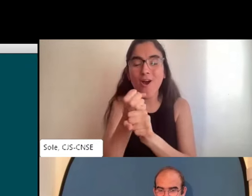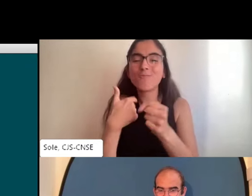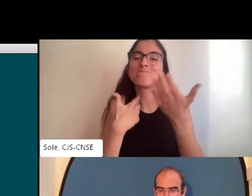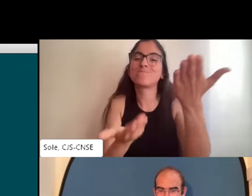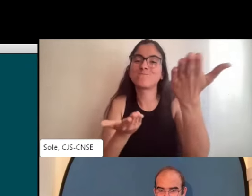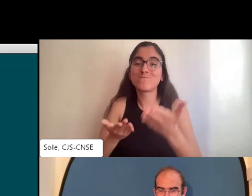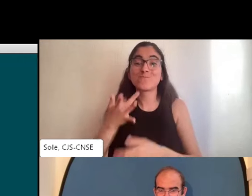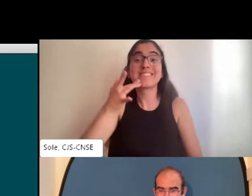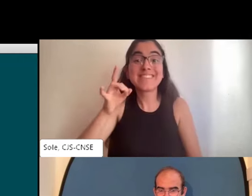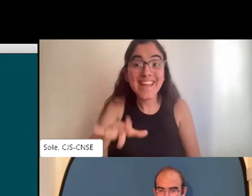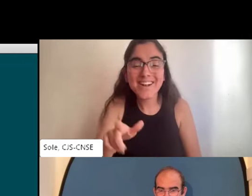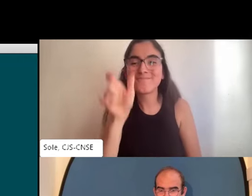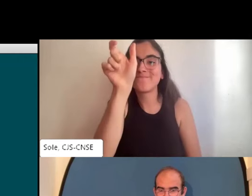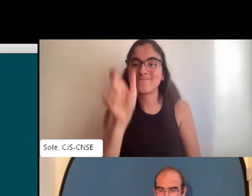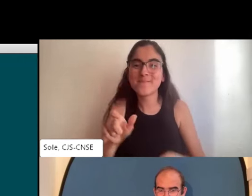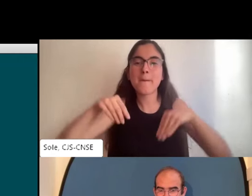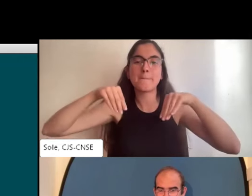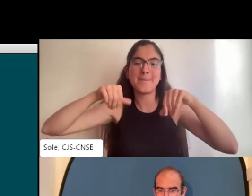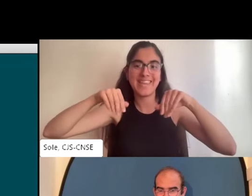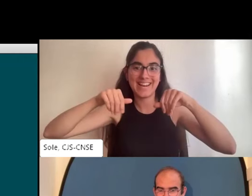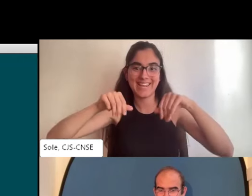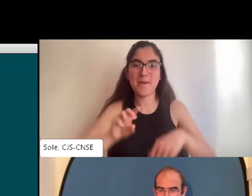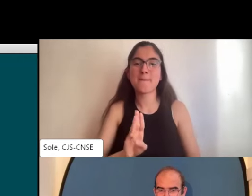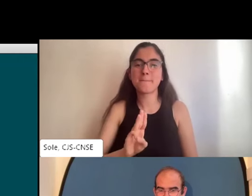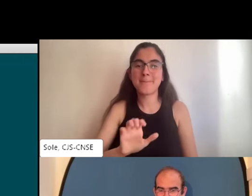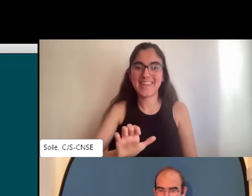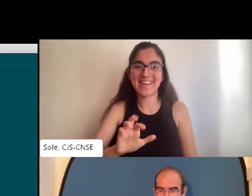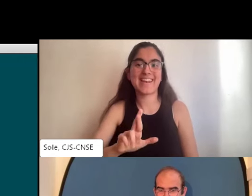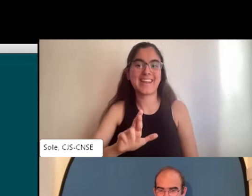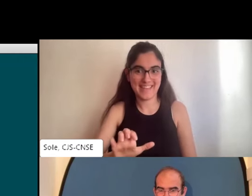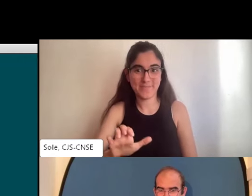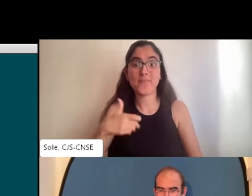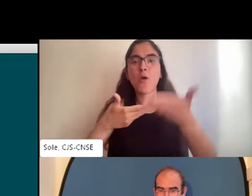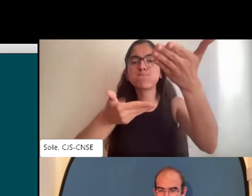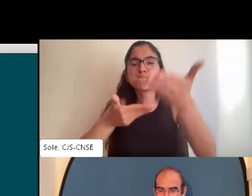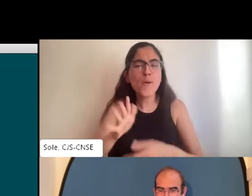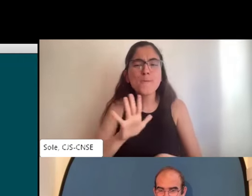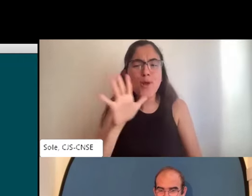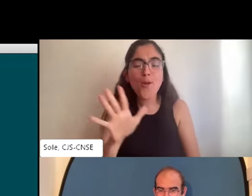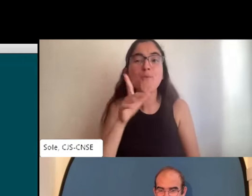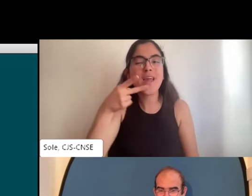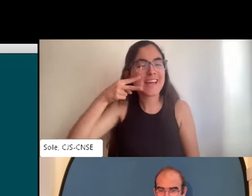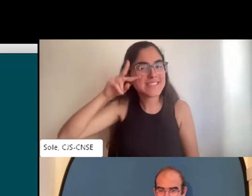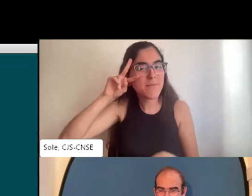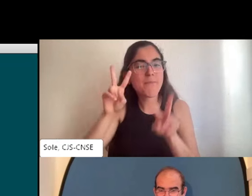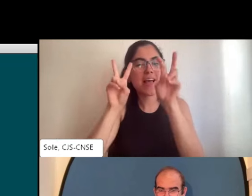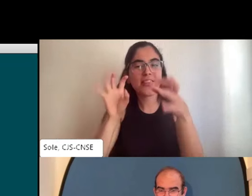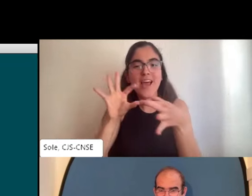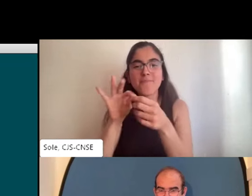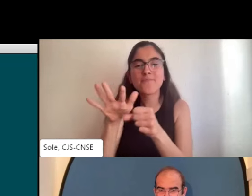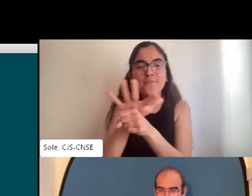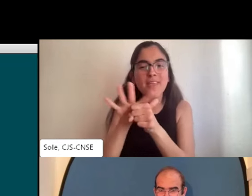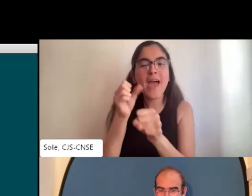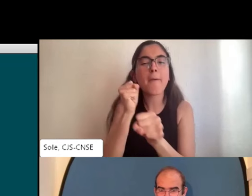que encontramos una barrera muy, muy, muy grande. Hemos invitado a Pere porque